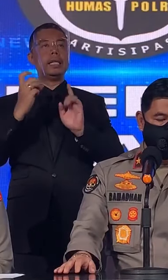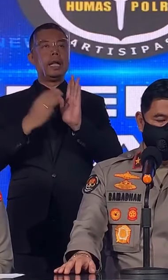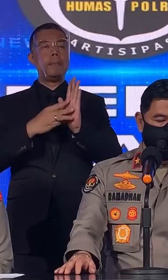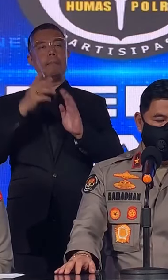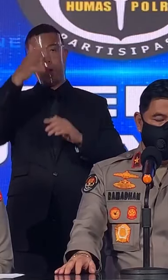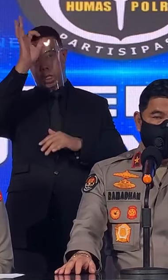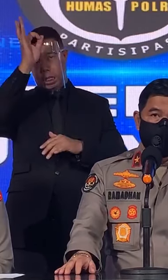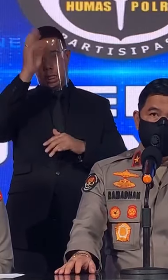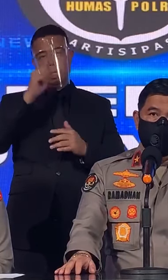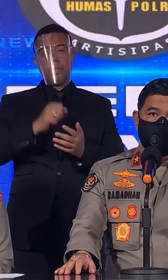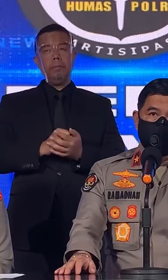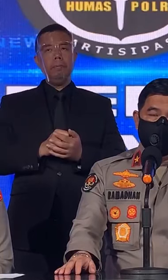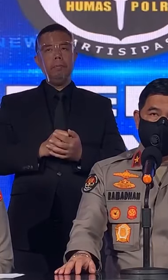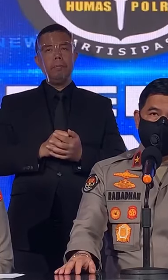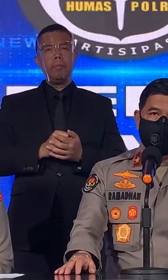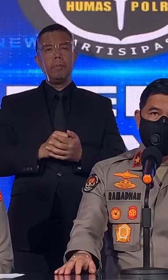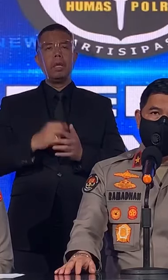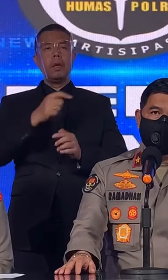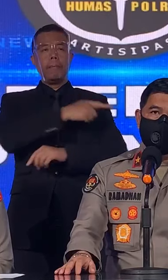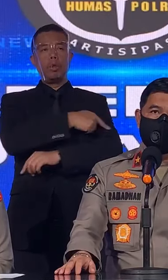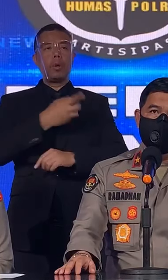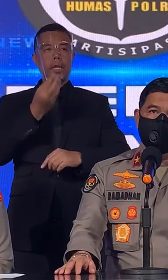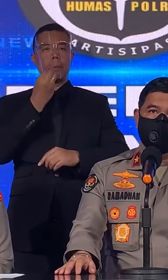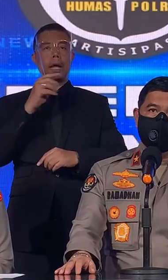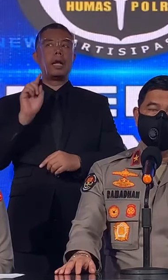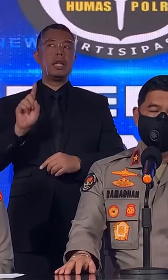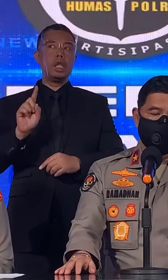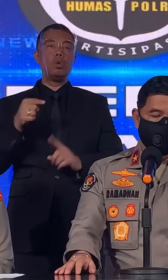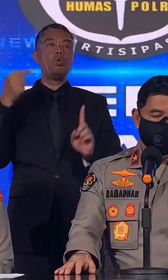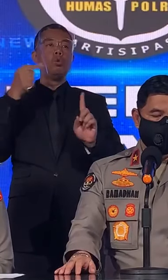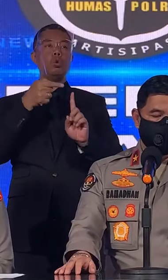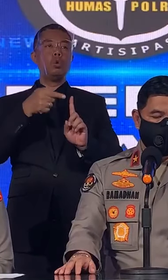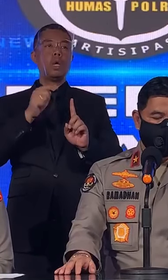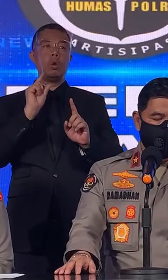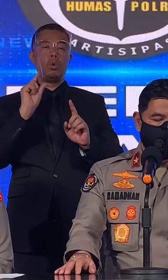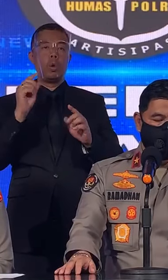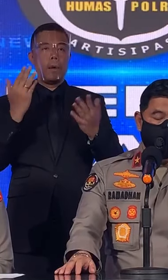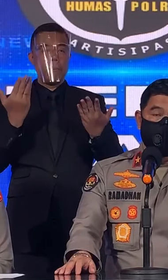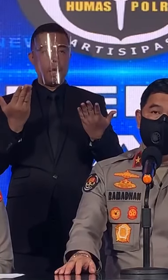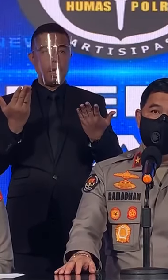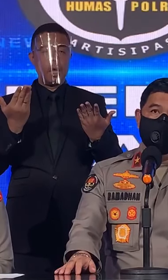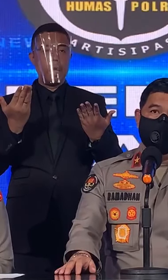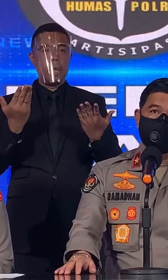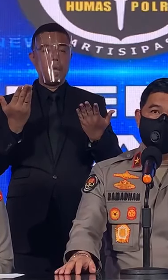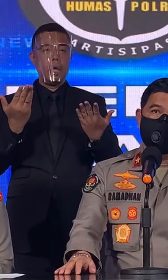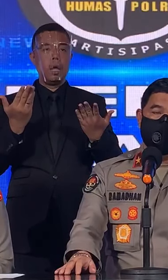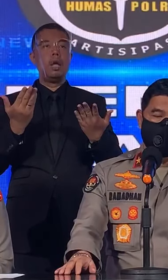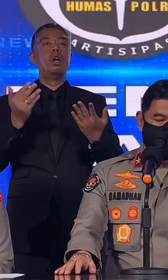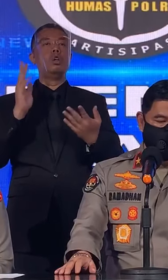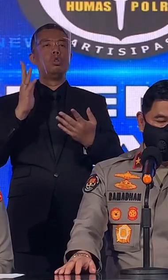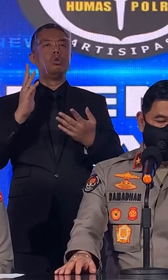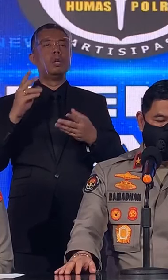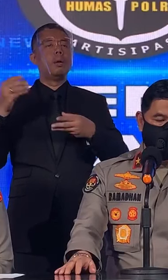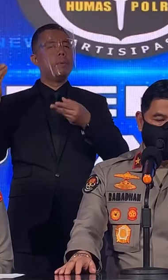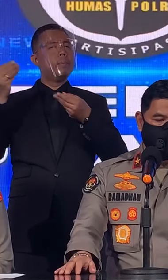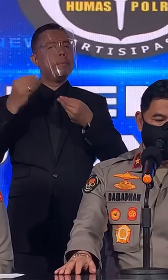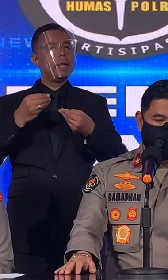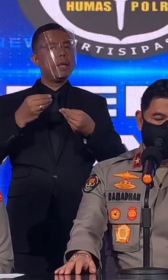Satgas Pangan Tersebut Bertunjuan Memastikan